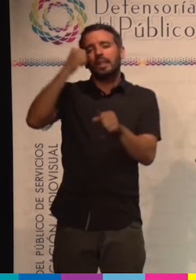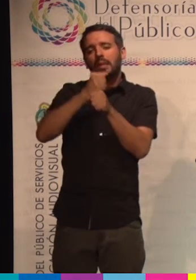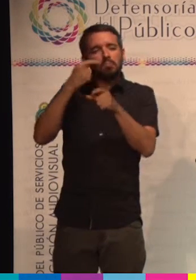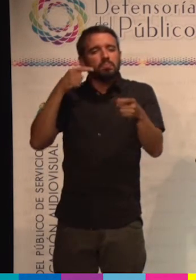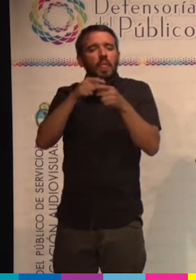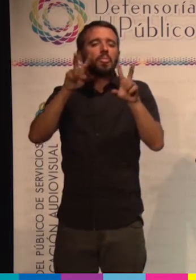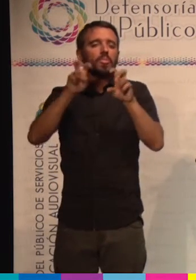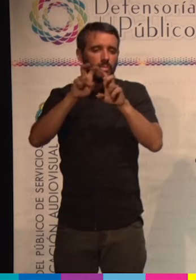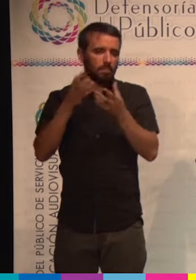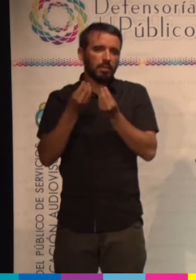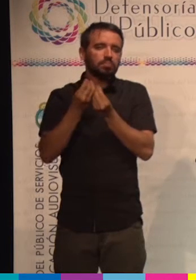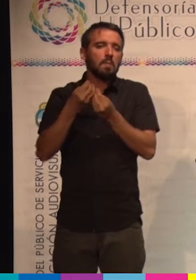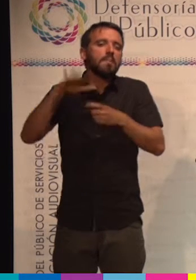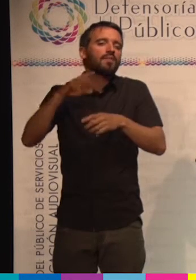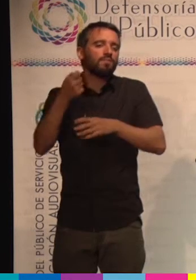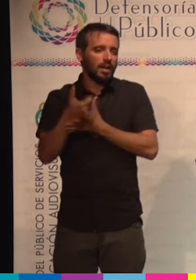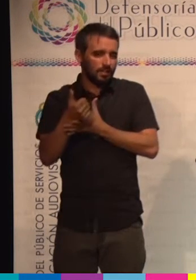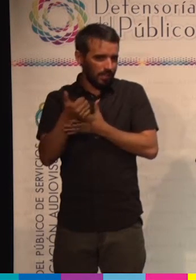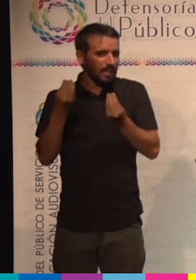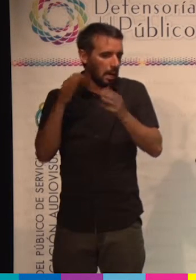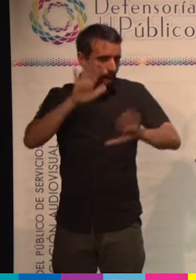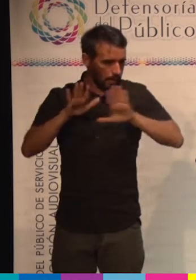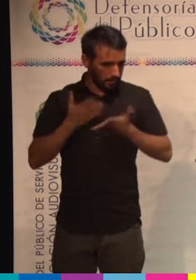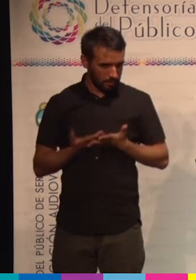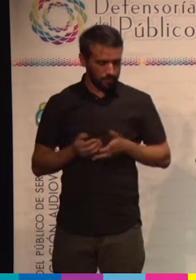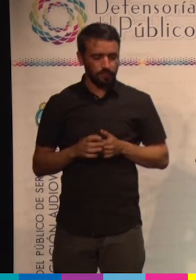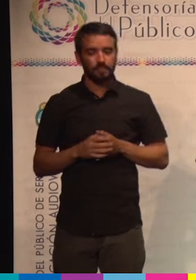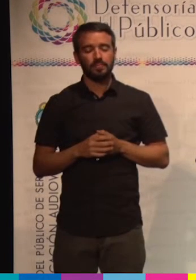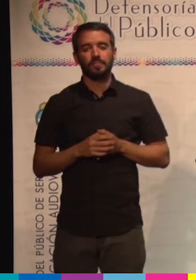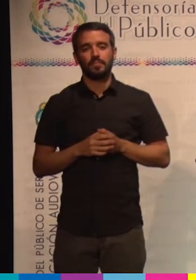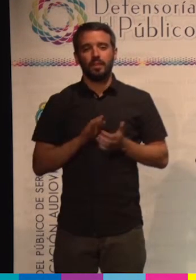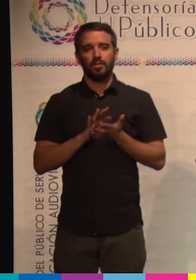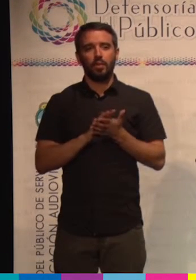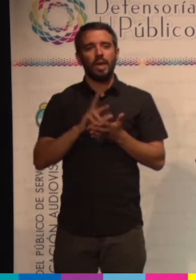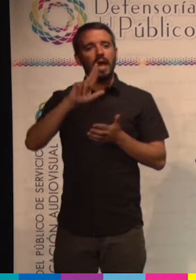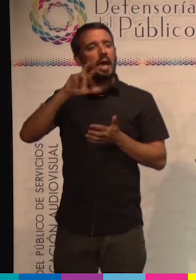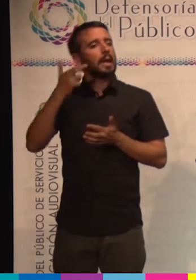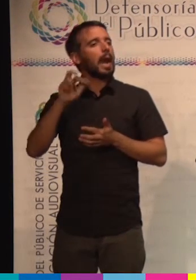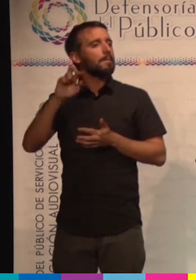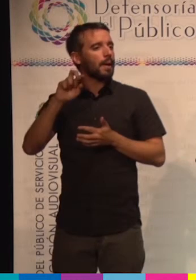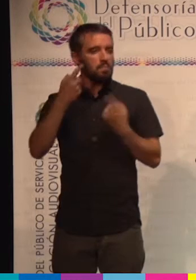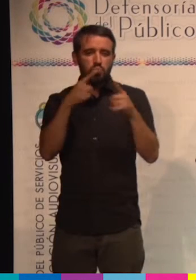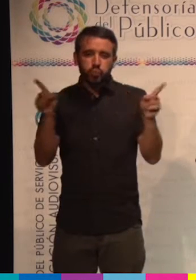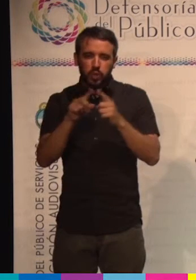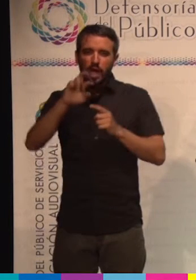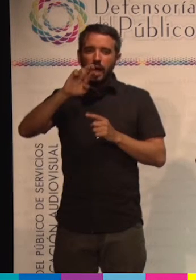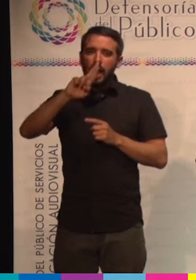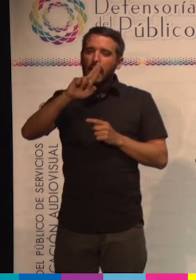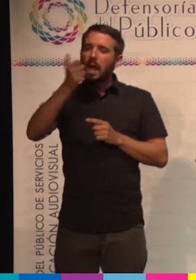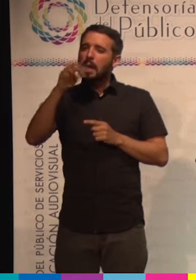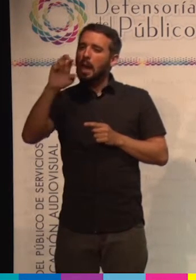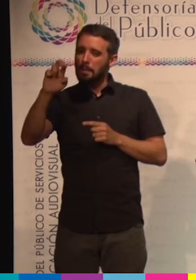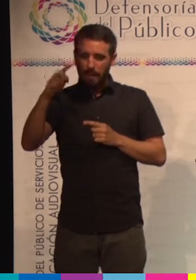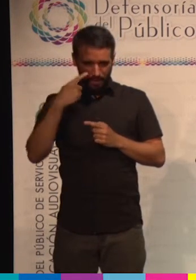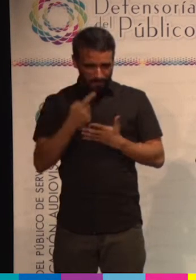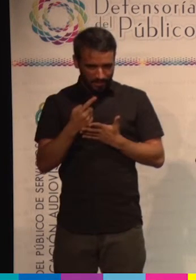tienen poca permanencia, porque ellos ni yo sabemos cuándo salen, es el rap. Y con esta herramienta